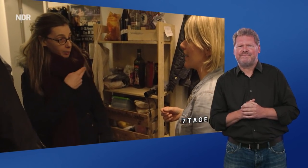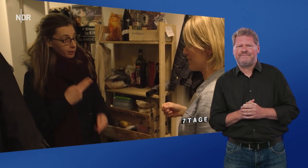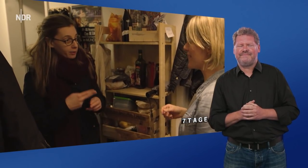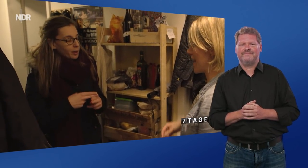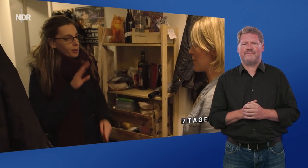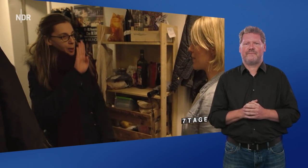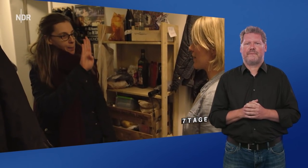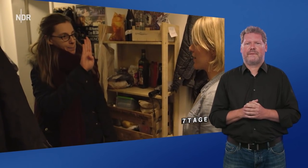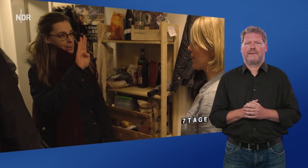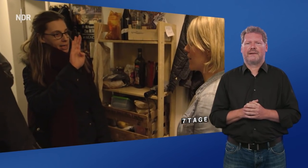Dein Name?